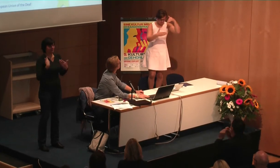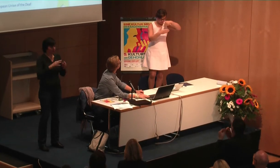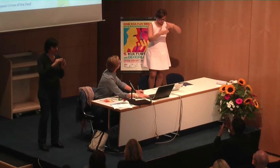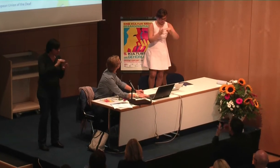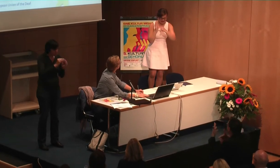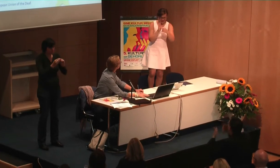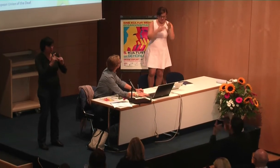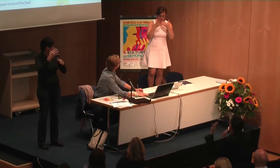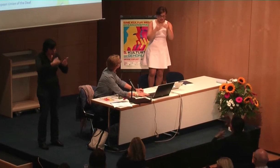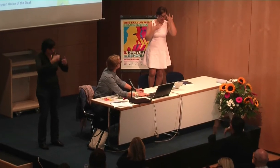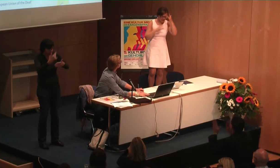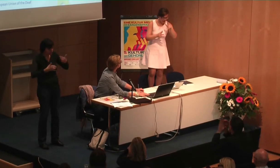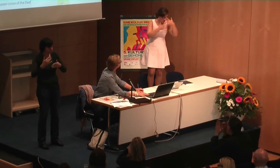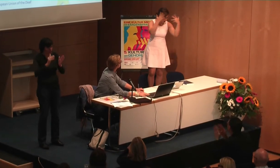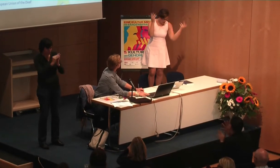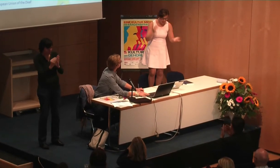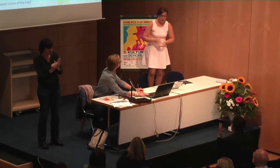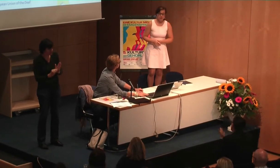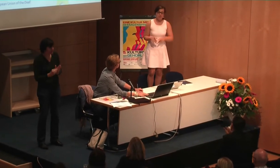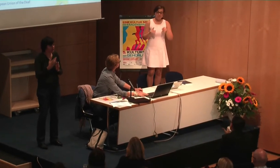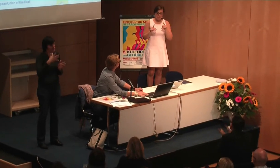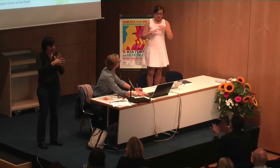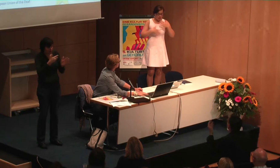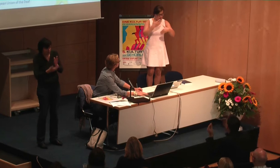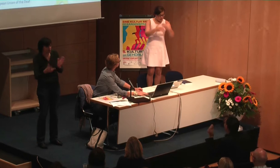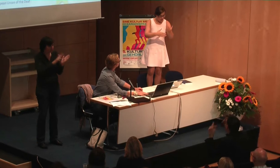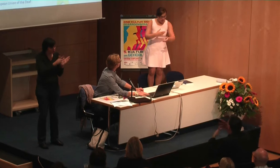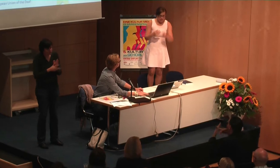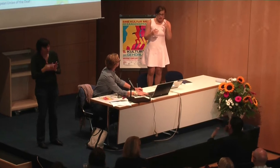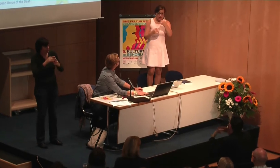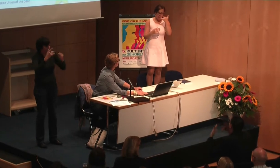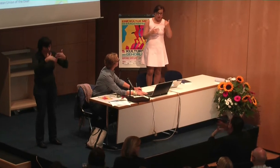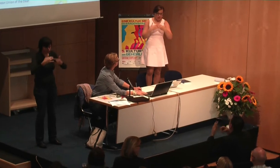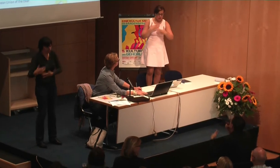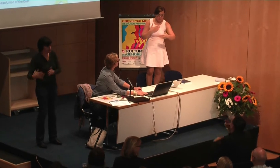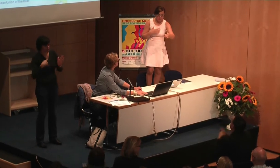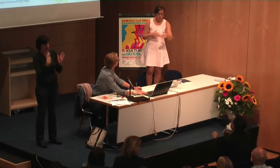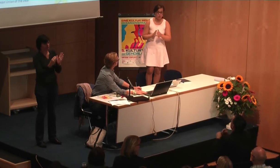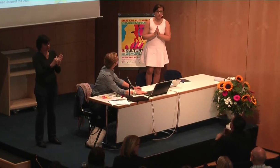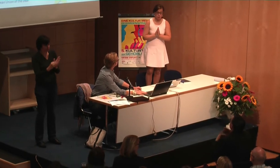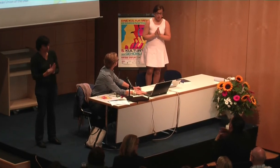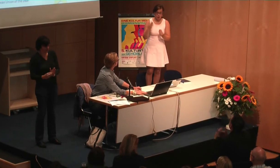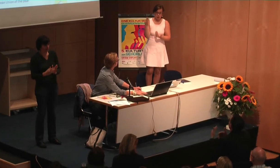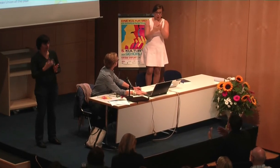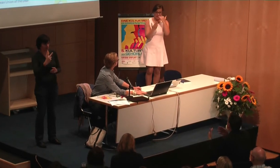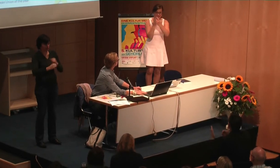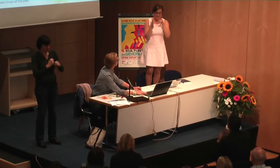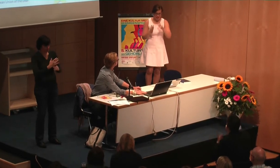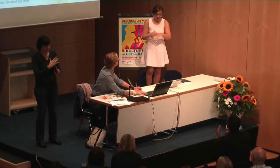eben auch die Zahlen und Statistiken zum Thema Gebärdensprache, Gebärdensprache, Anerkennung, und ja, zu der Situation, die wir sie in